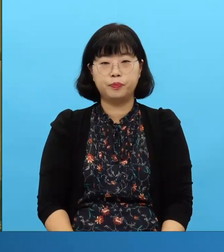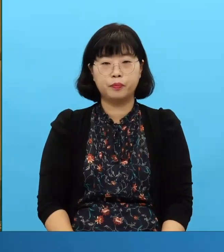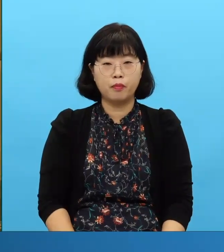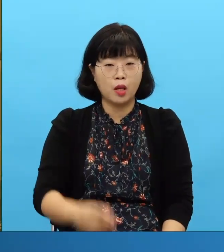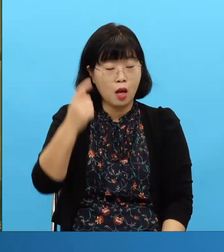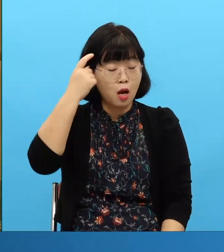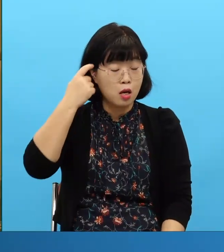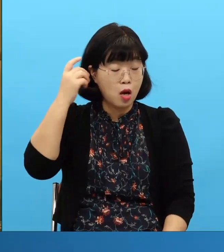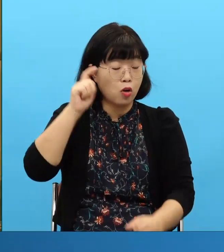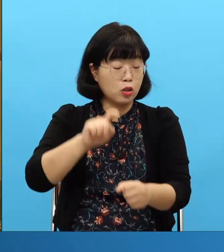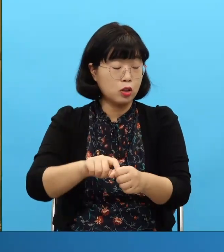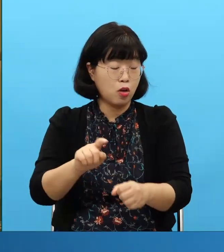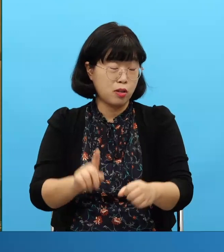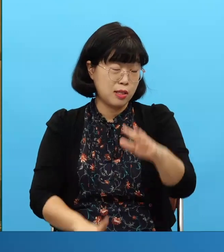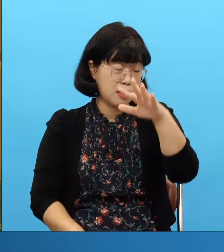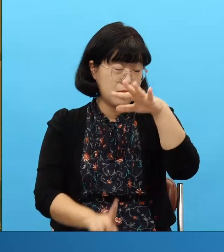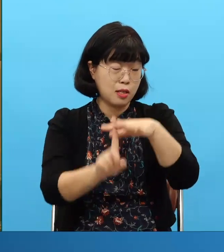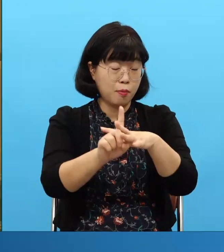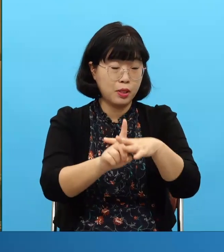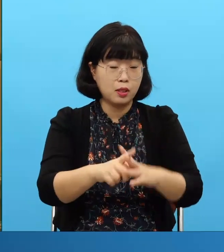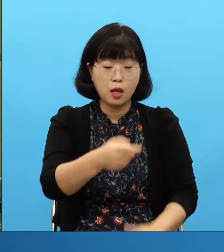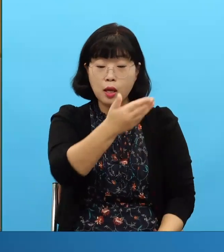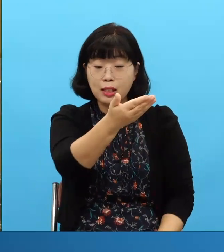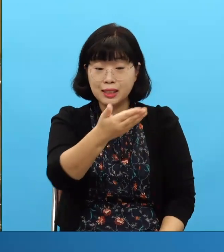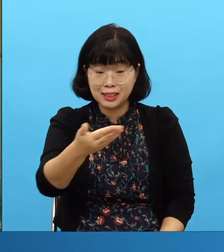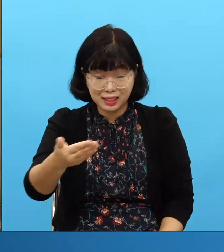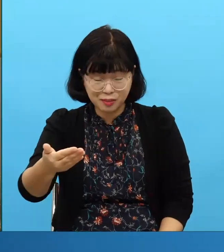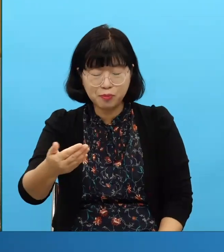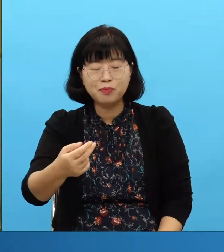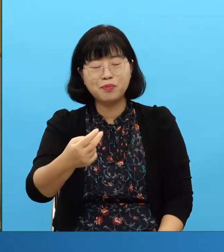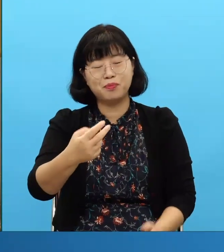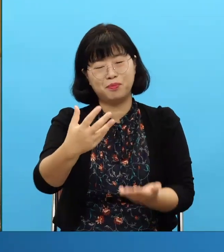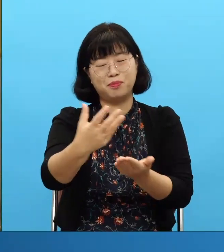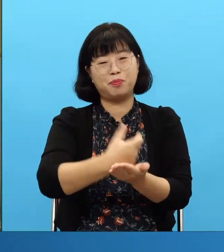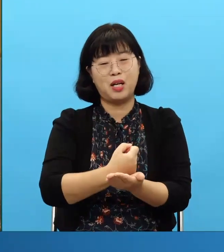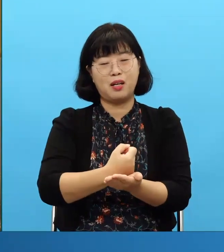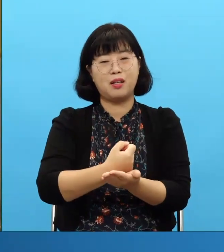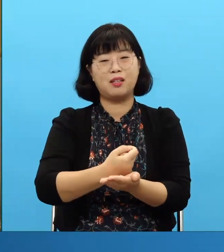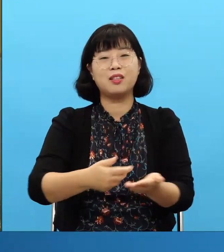Ciertamente le está hablando de eso Por eso podía tomar lo que es la palabra correcta acerca del futuro Desde